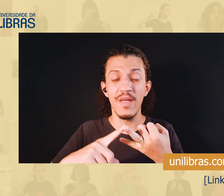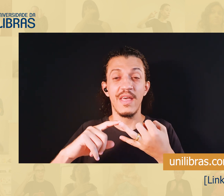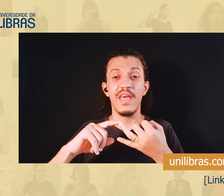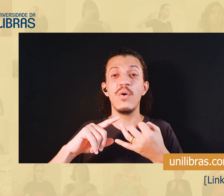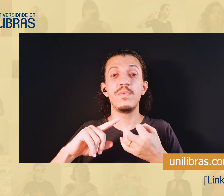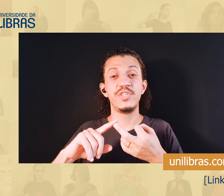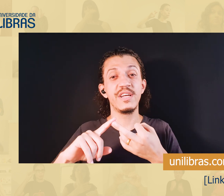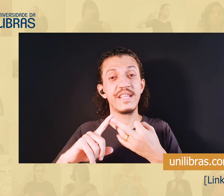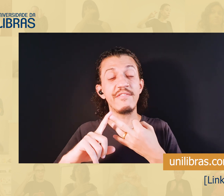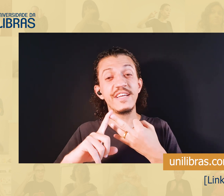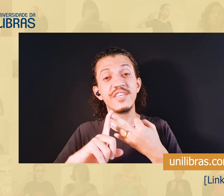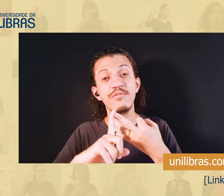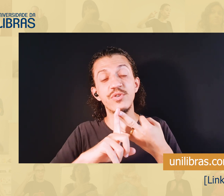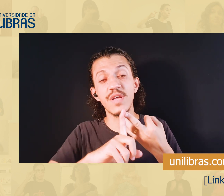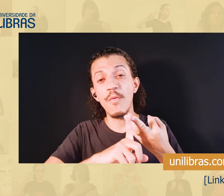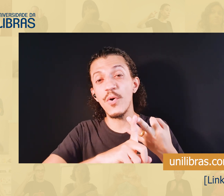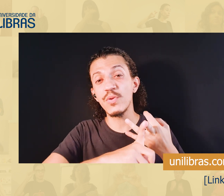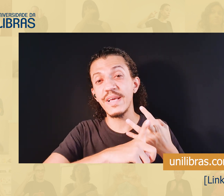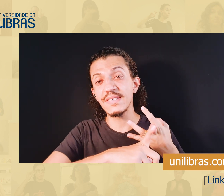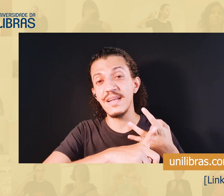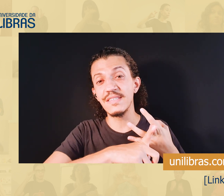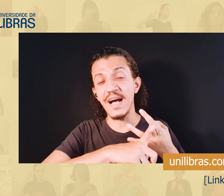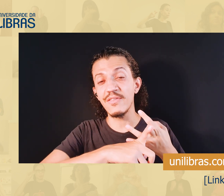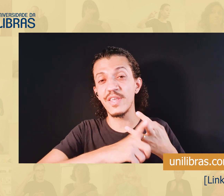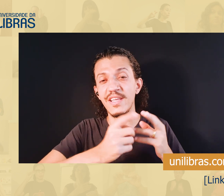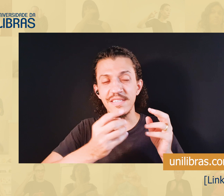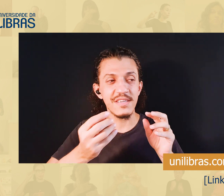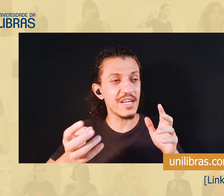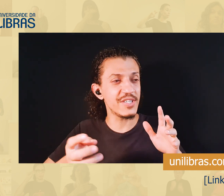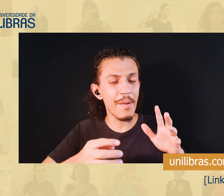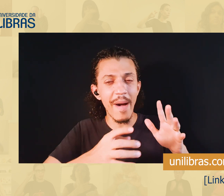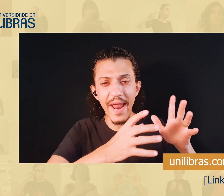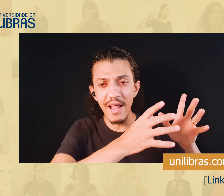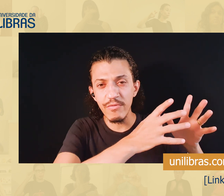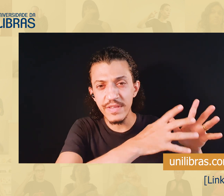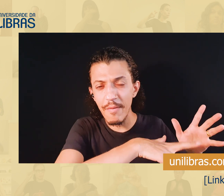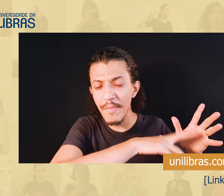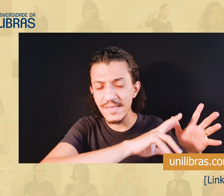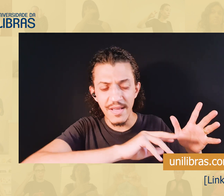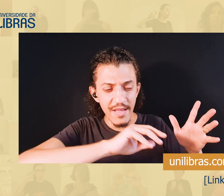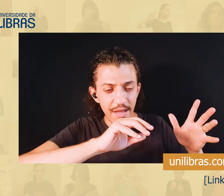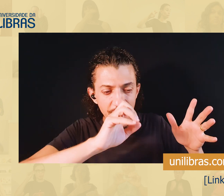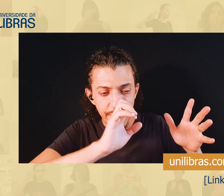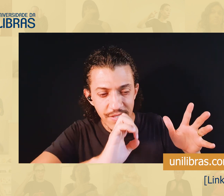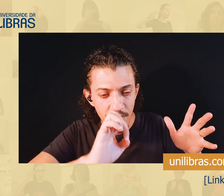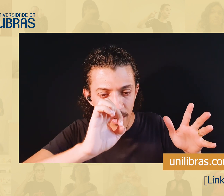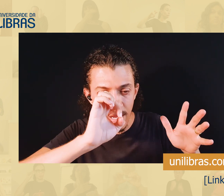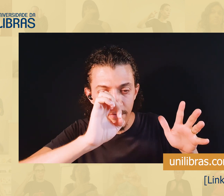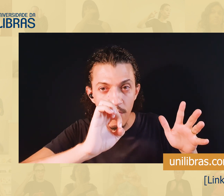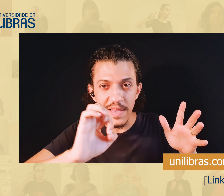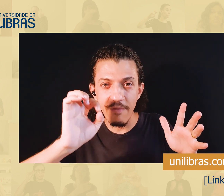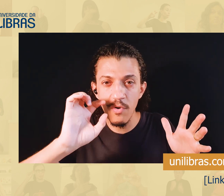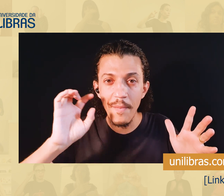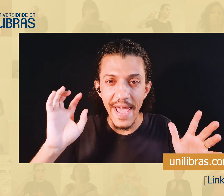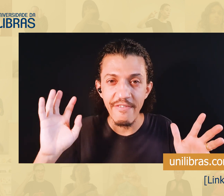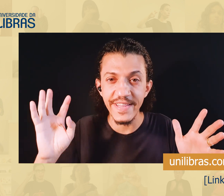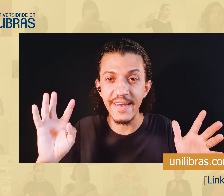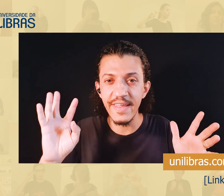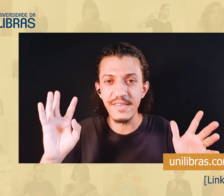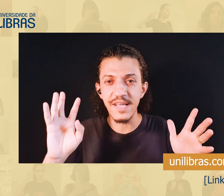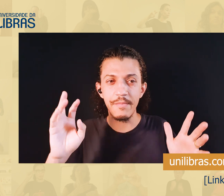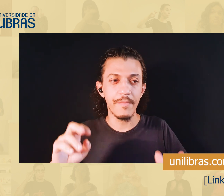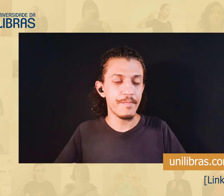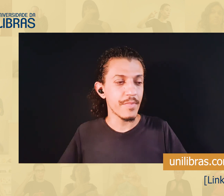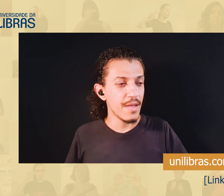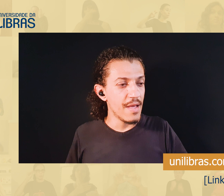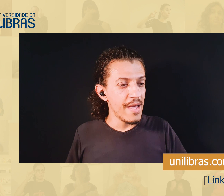natural, Eu estava deixando de usar o português sinalizado, que já tinha parado há um tempo, mas, de vez em quando, ele voltava, igual uma erva